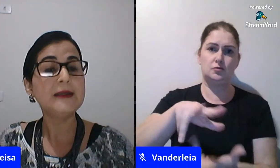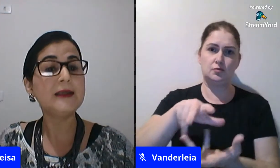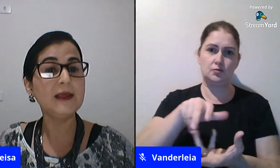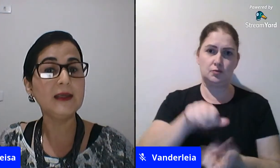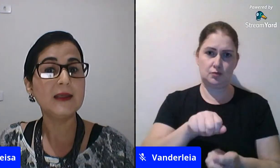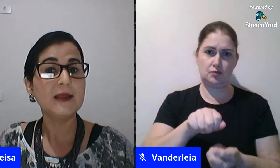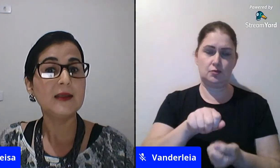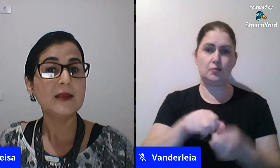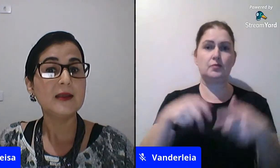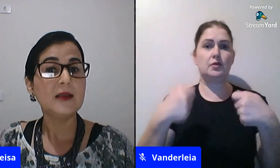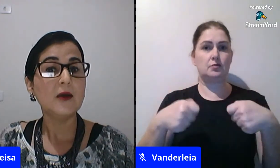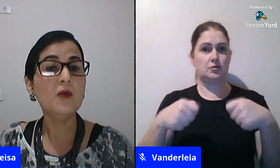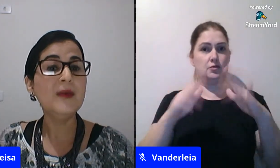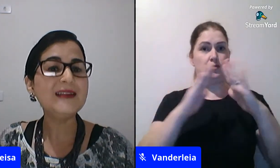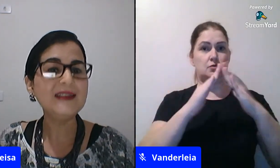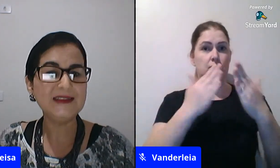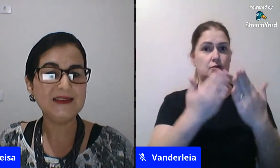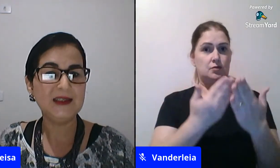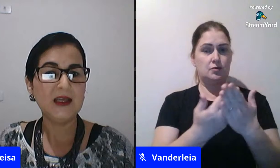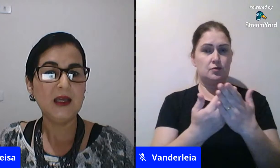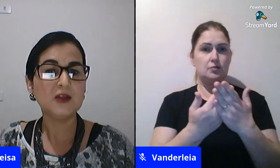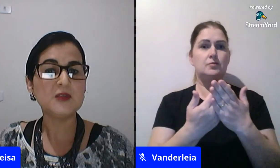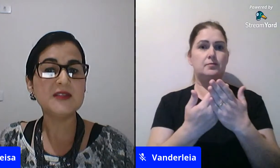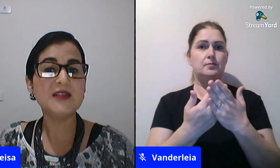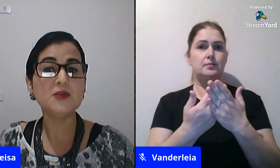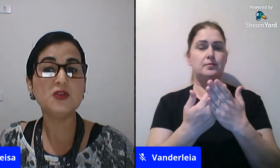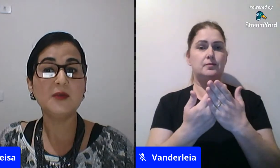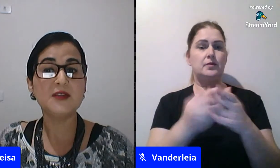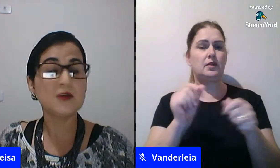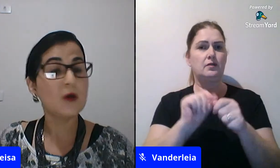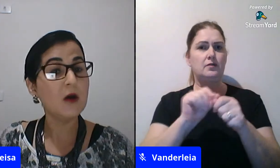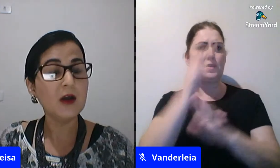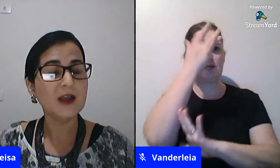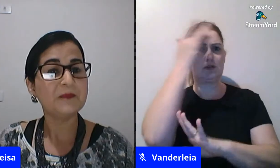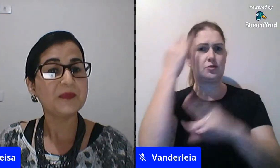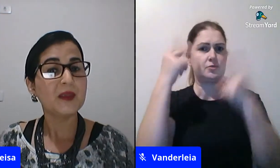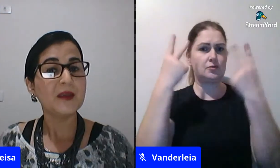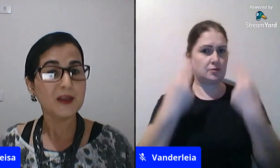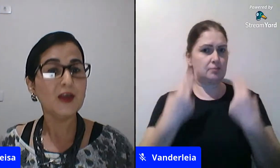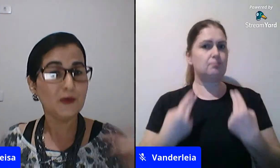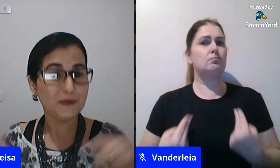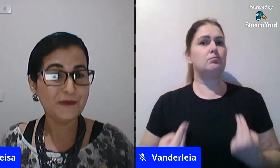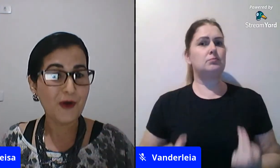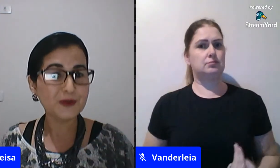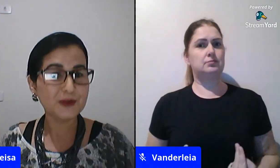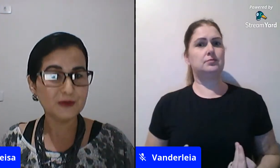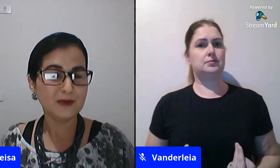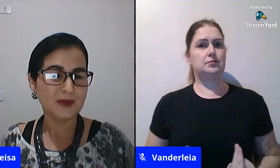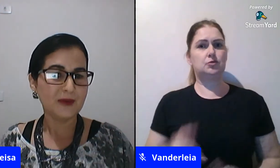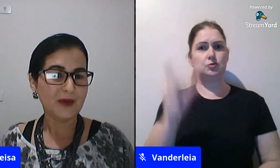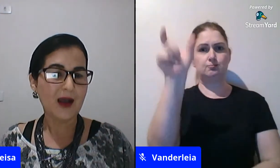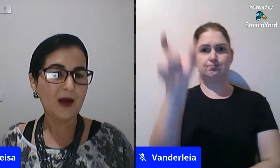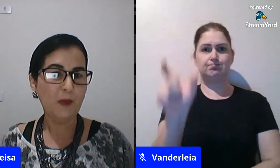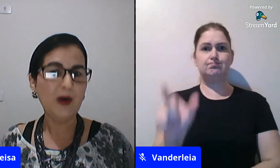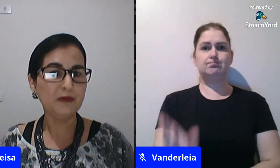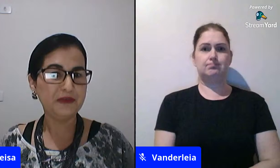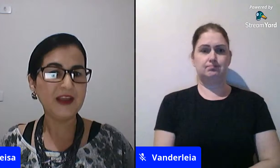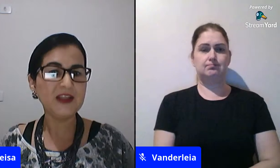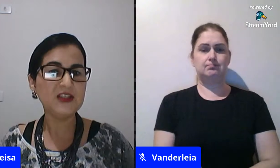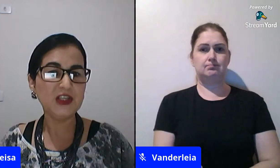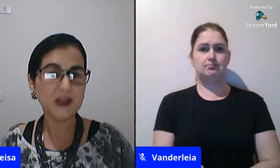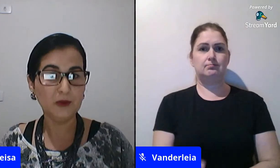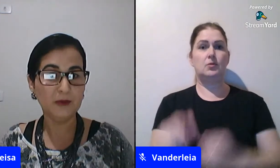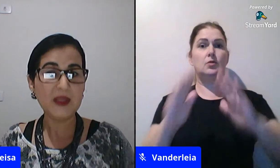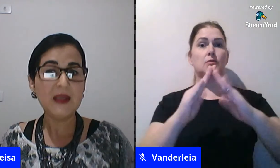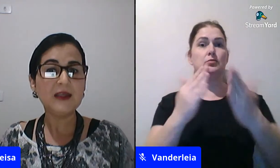que humanize. Nós precisamos de uma escola que eu volto ao Paulo